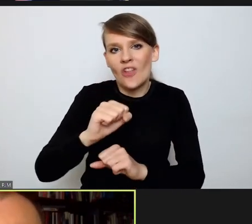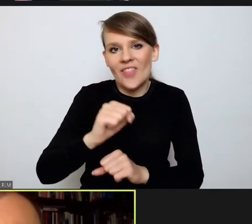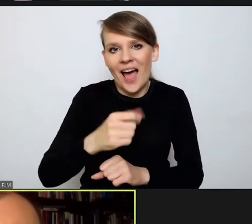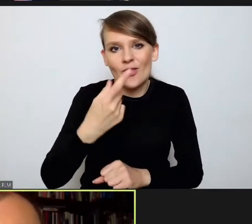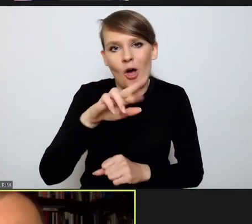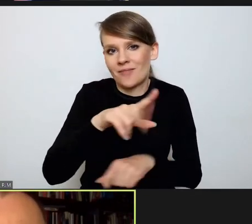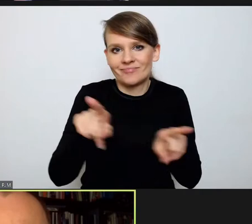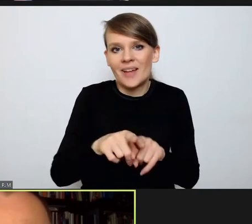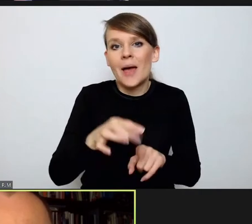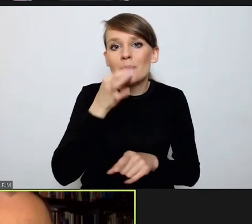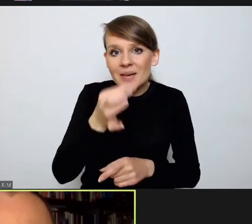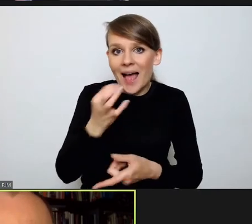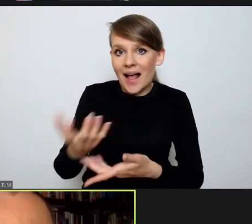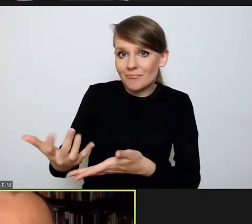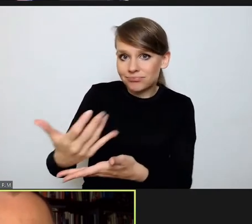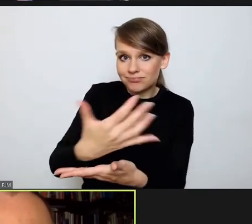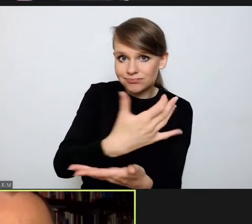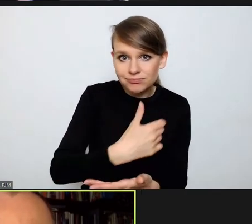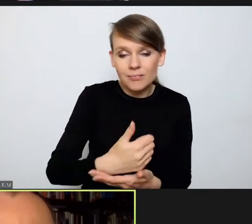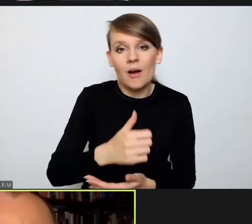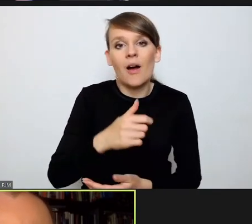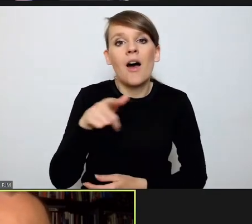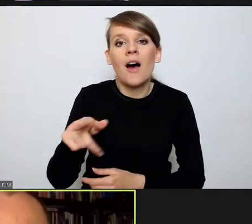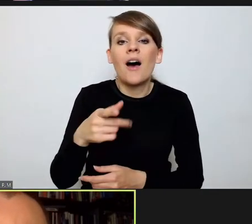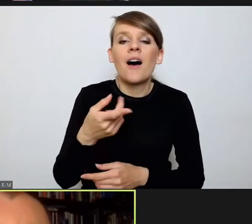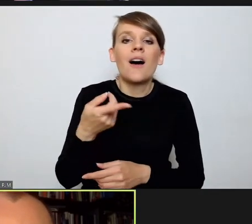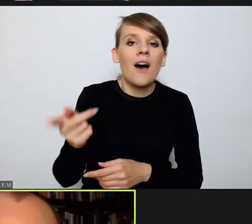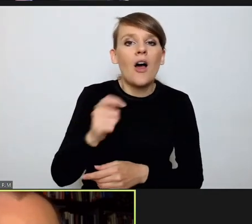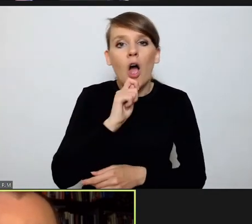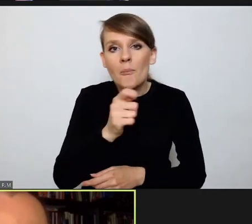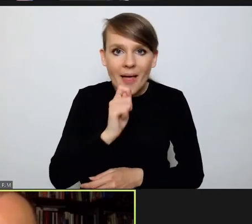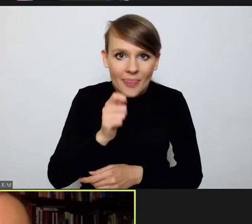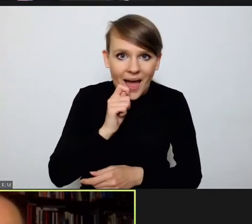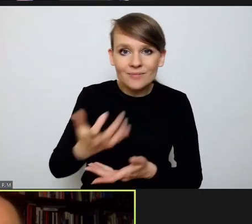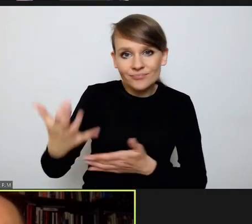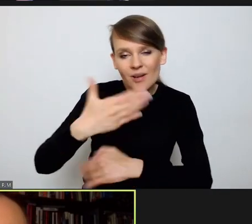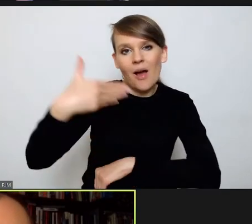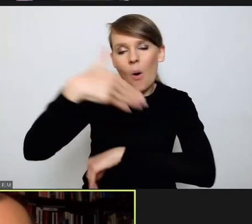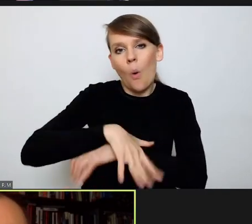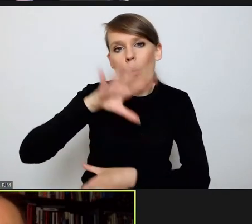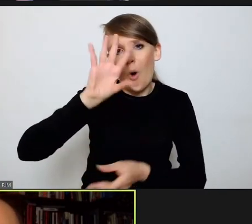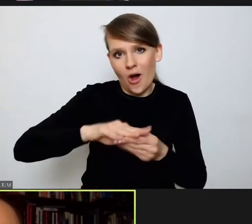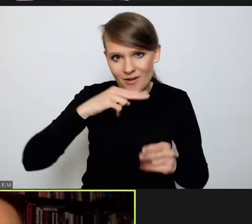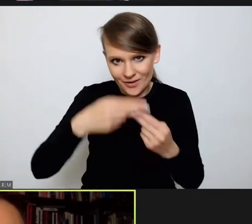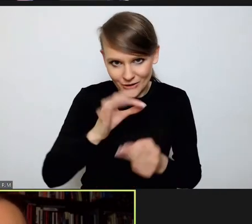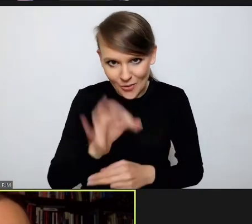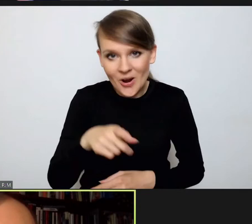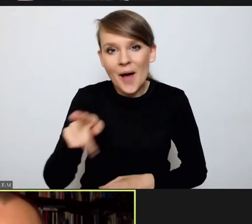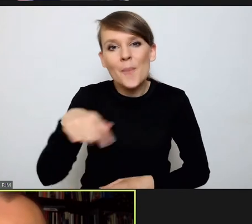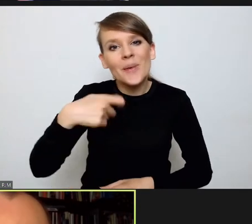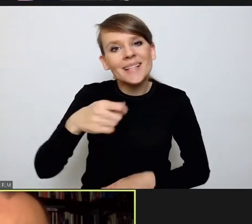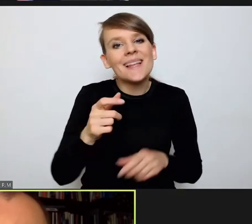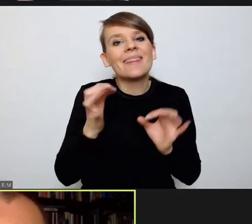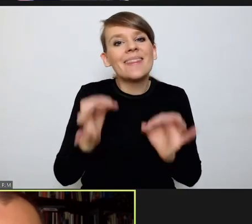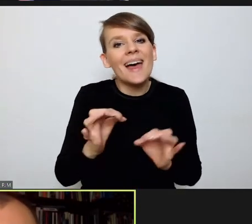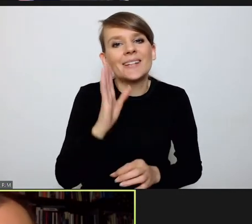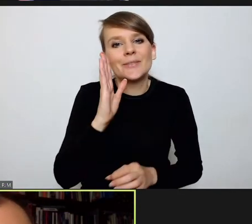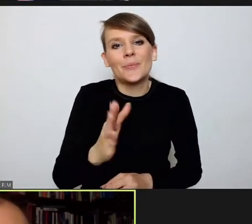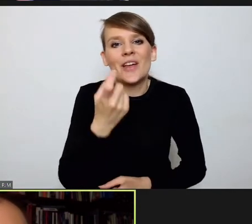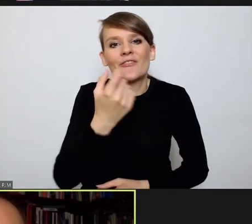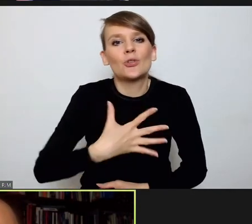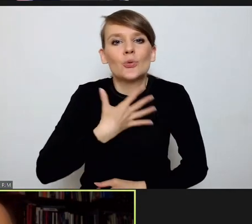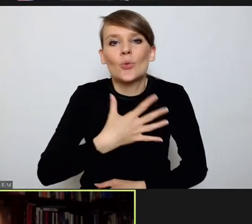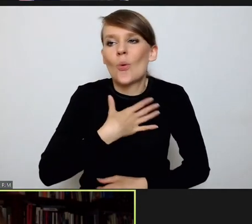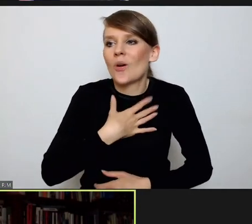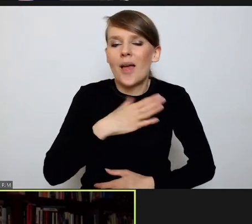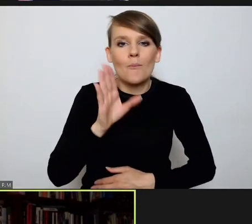kolei, później się komentarzy i później się odpowiada łącznie. Także tutaj niech pan prezydent się poczuje trochę przez chwilę, jak właśnie jakby był